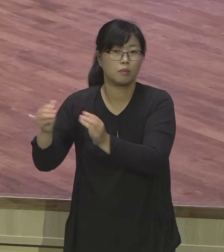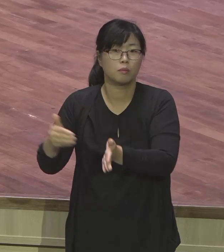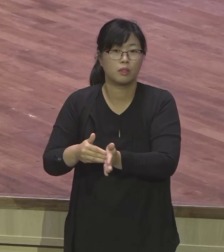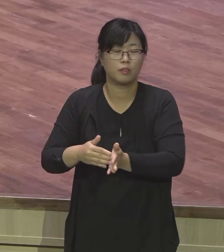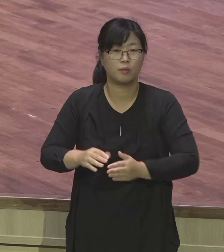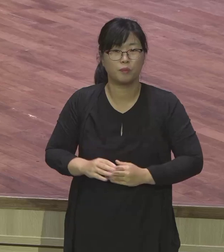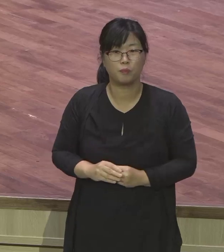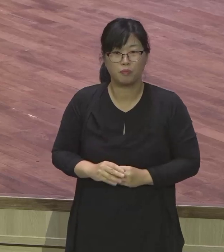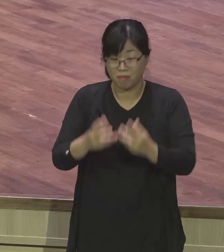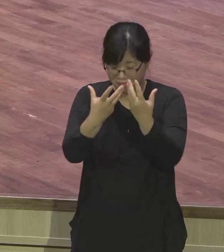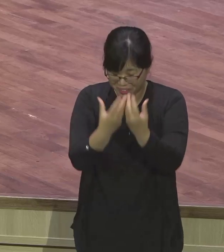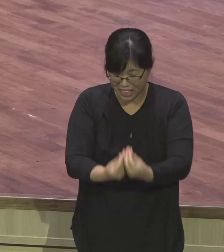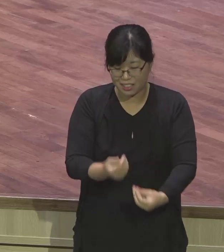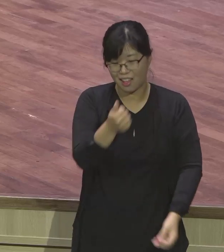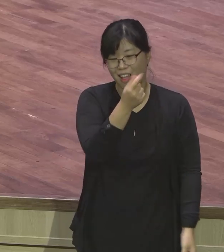교회로, 이런 식이에요.